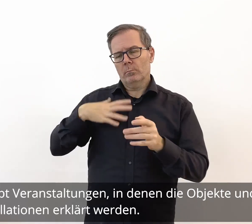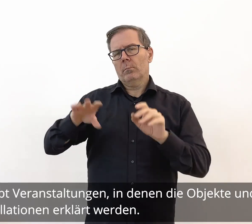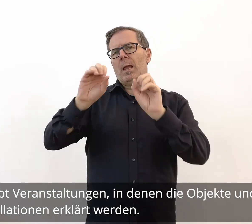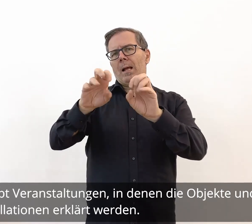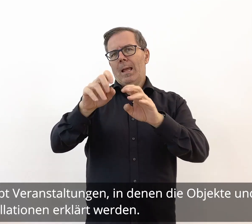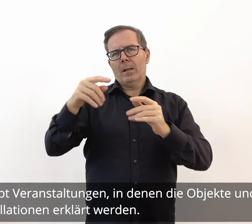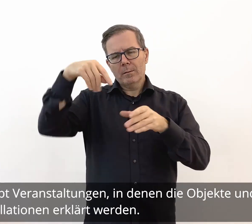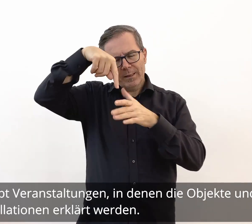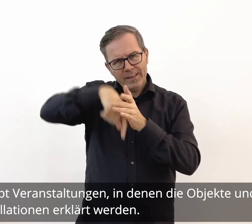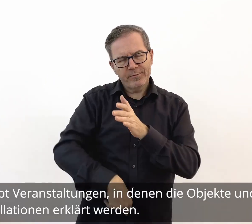erklärt werden.